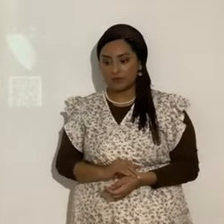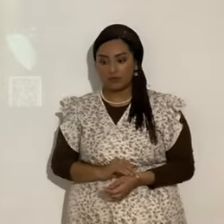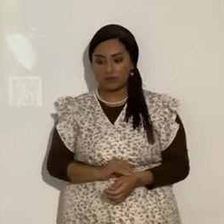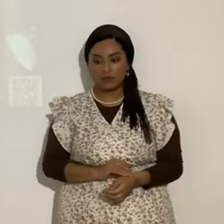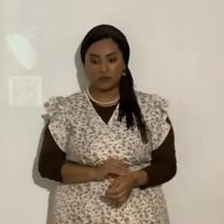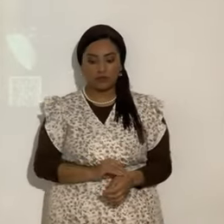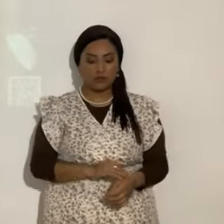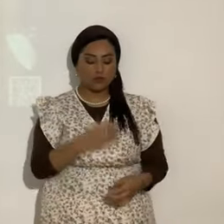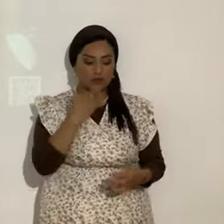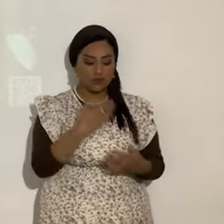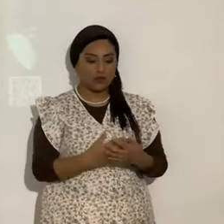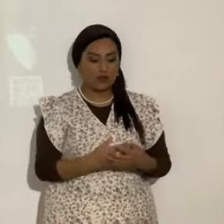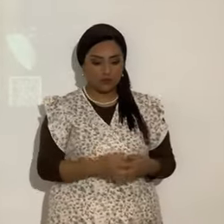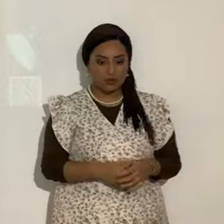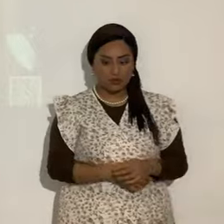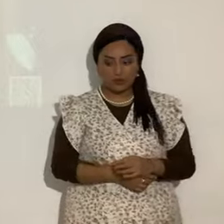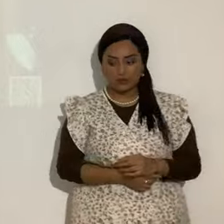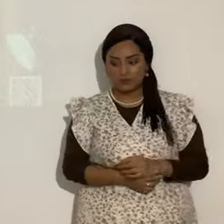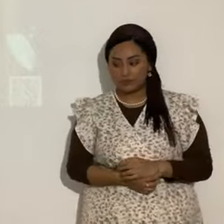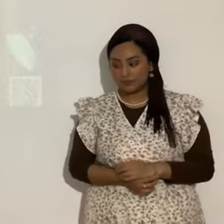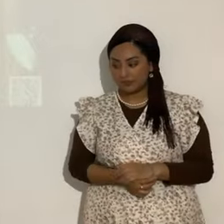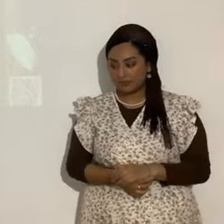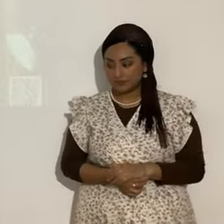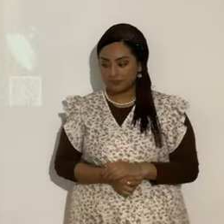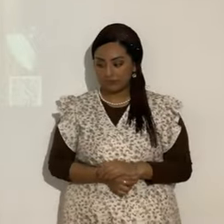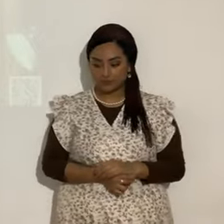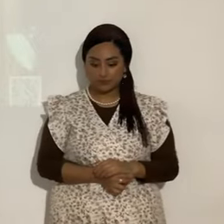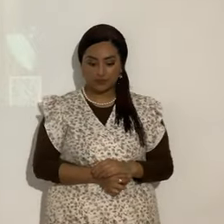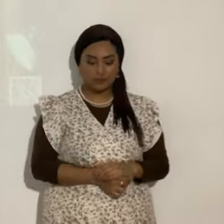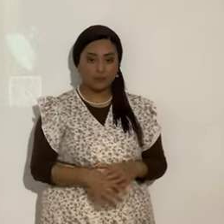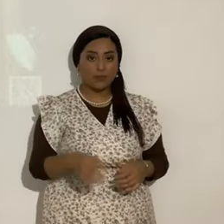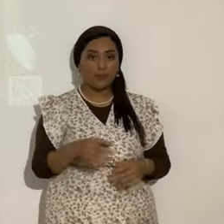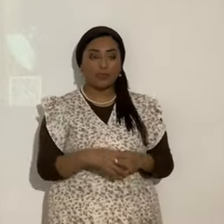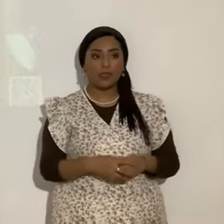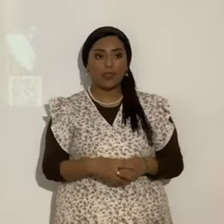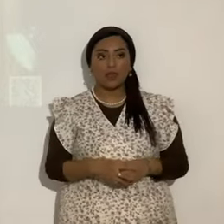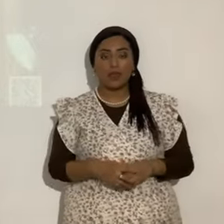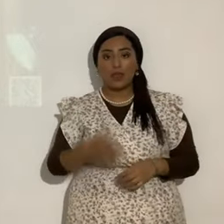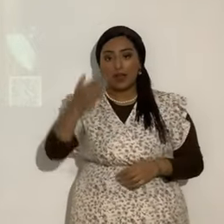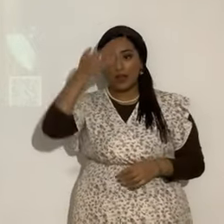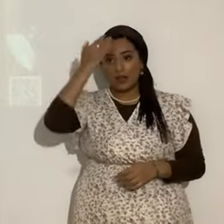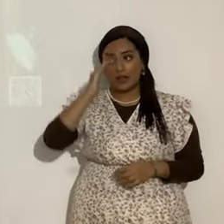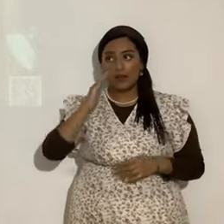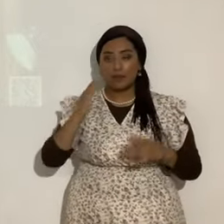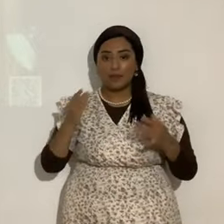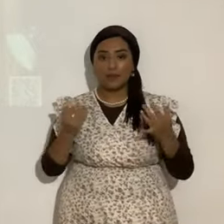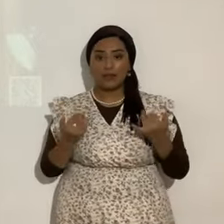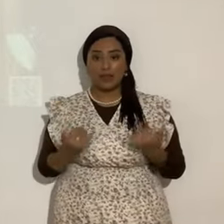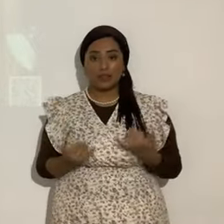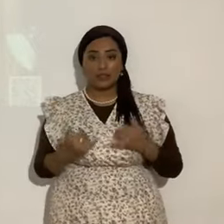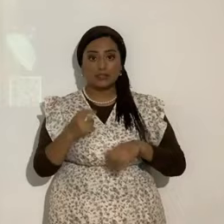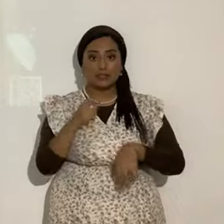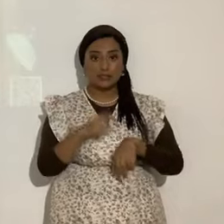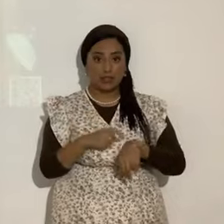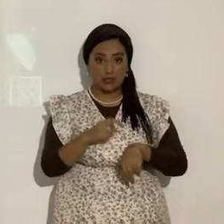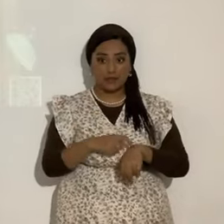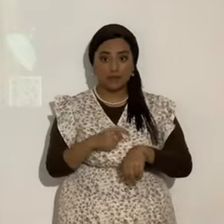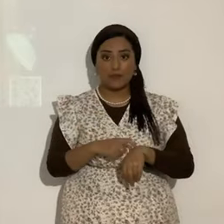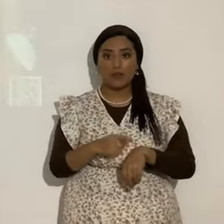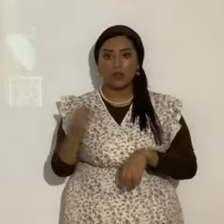muy bien perfecto dice en los cuales el elohim de este siglo o sea se refiere al diablo se fue el entendimiento